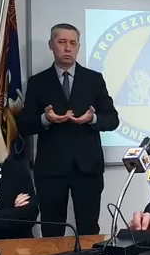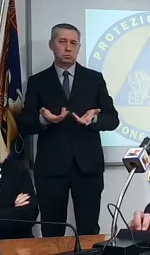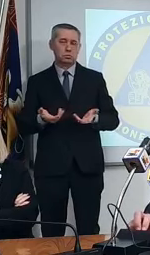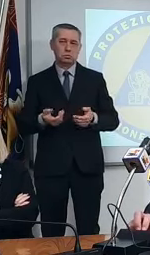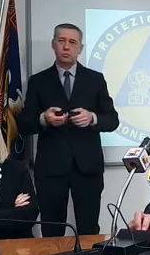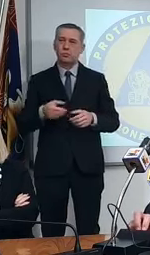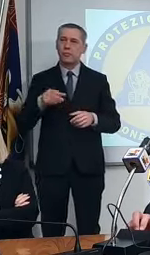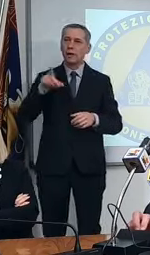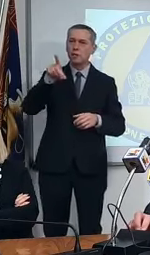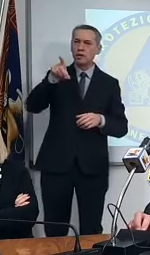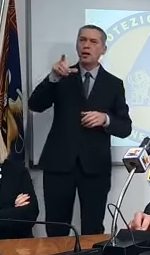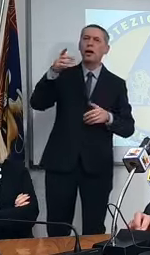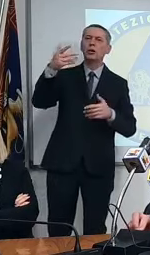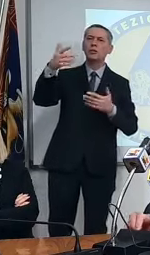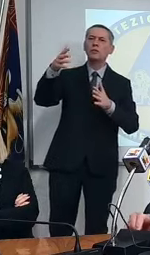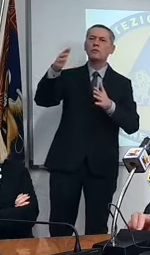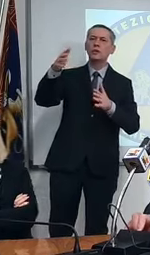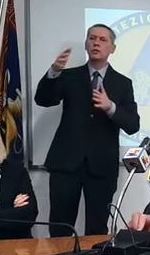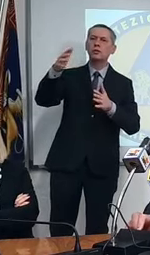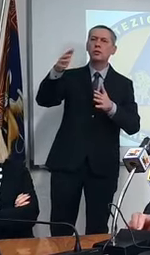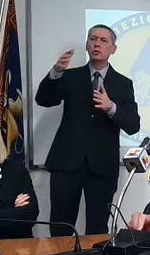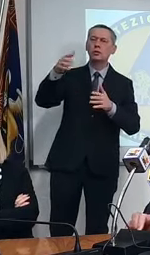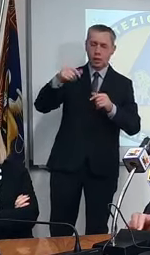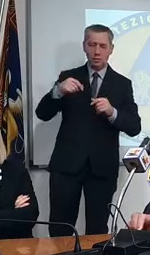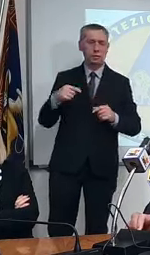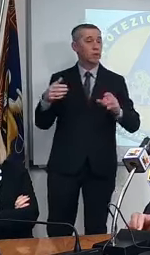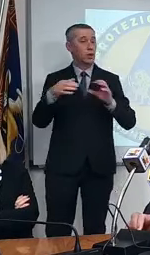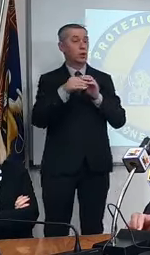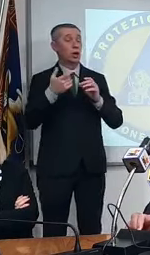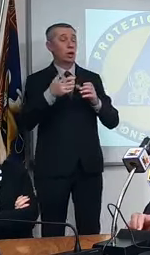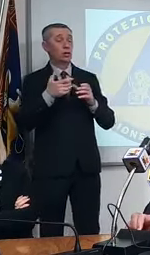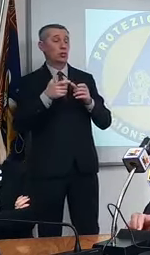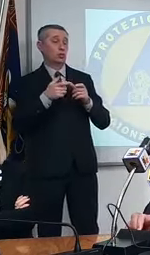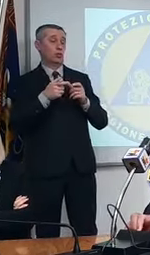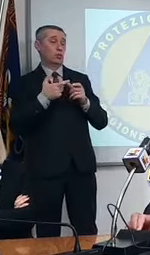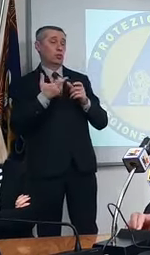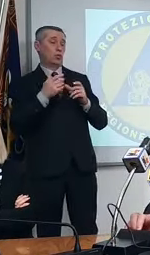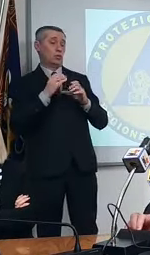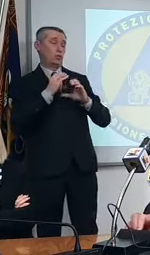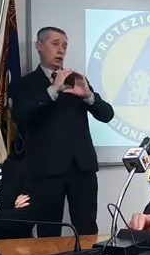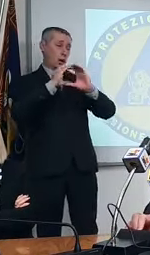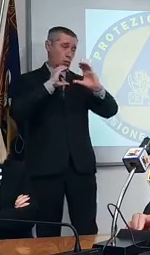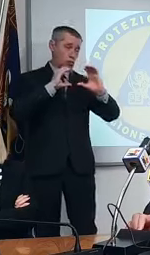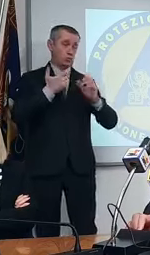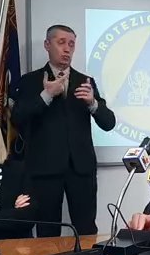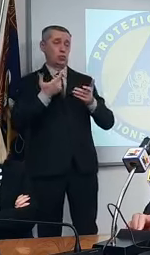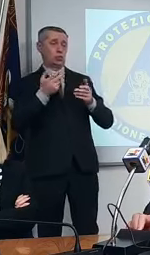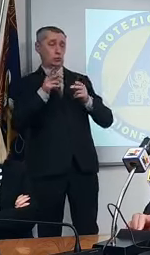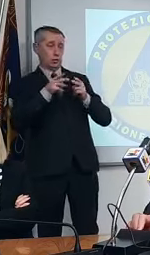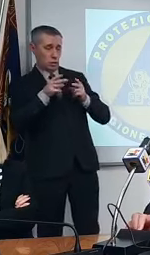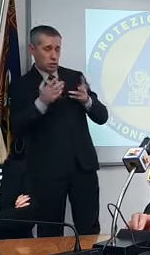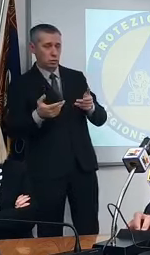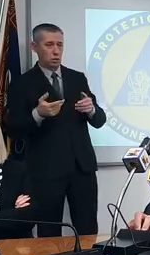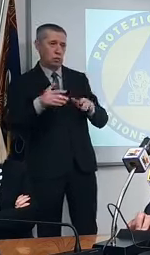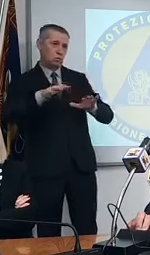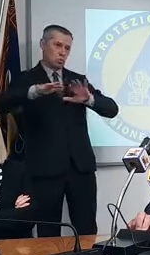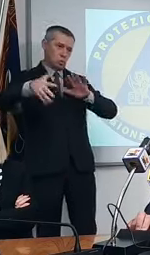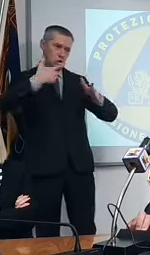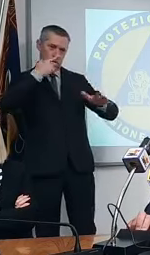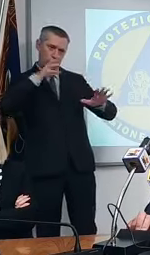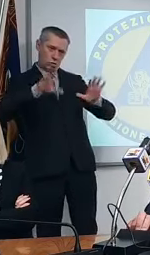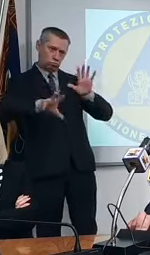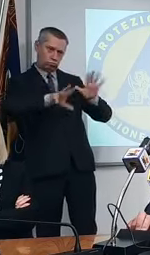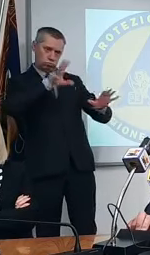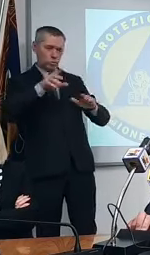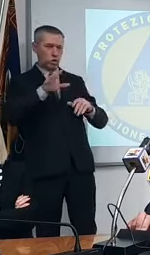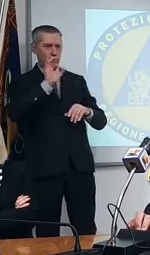Pitarella è concluso velocissimo sul piano trasporti quello che avevi indicato prima c'era una cifra perlomeno anche spannometrica su